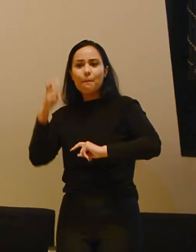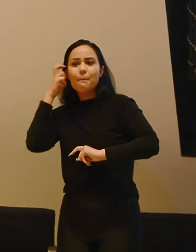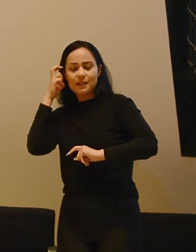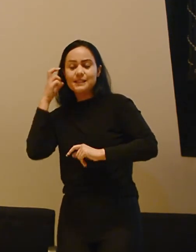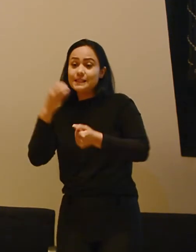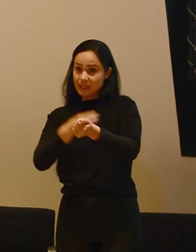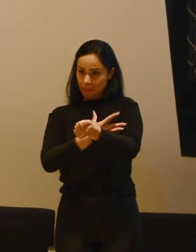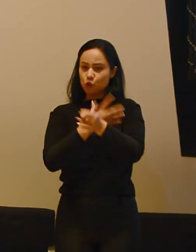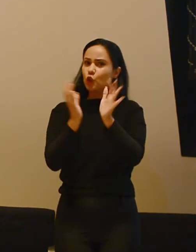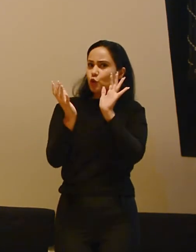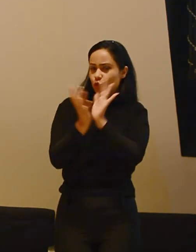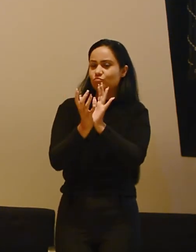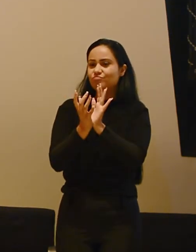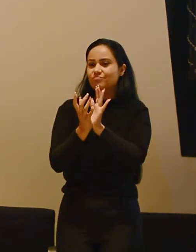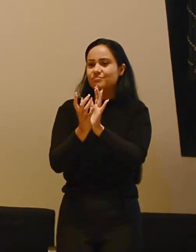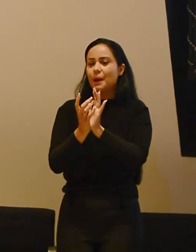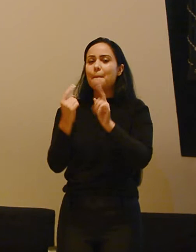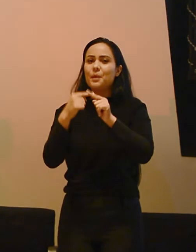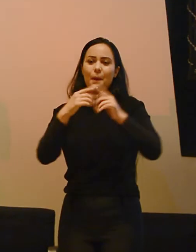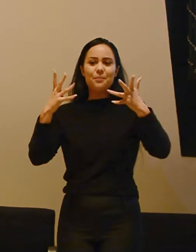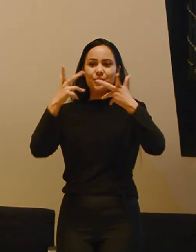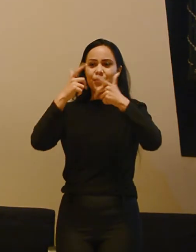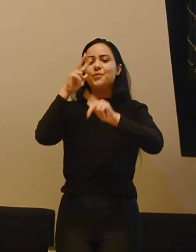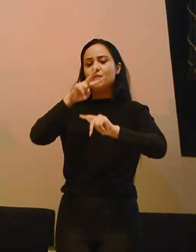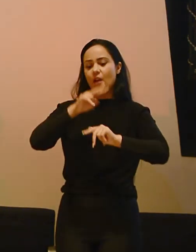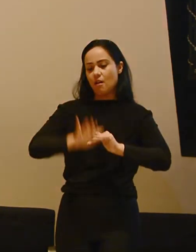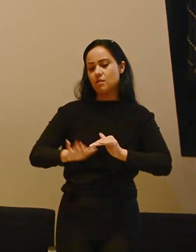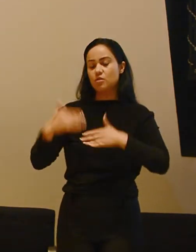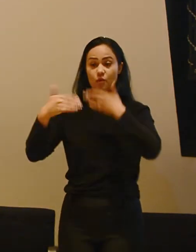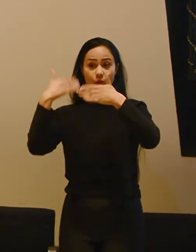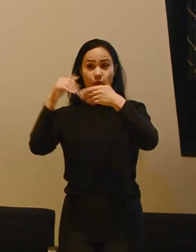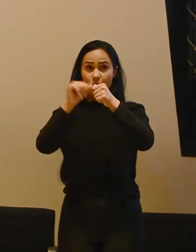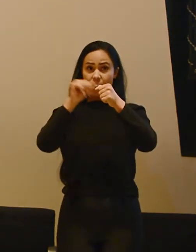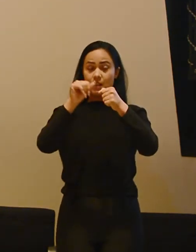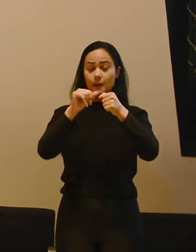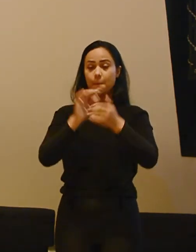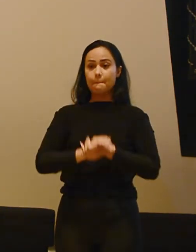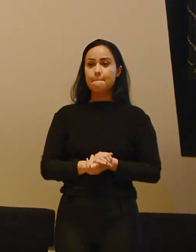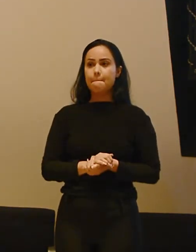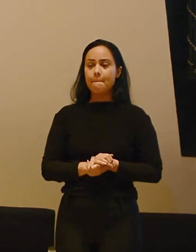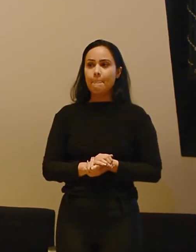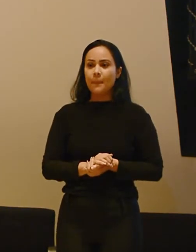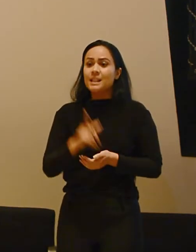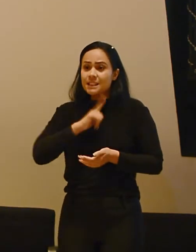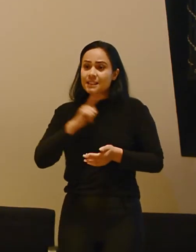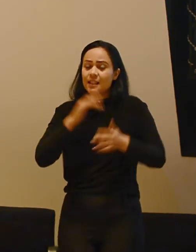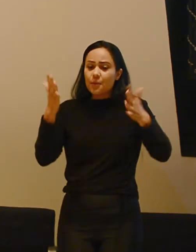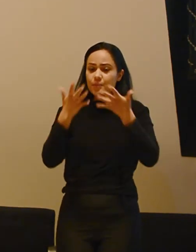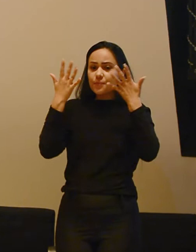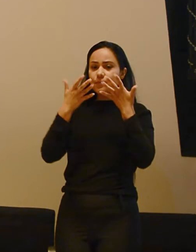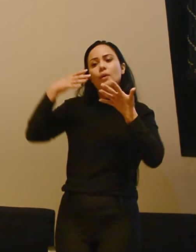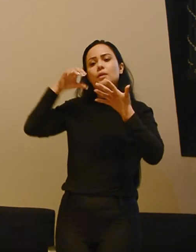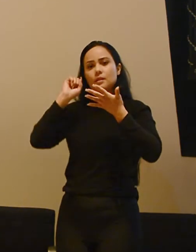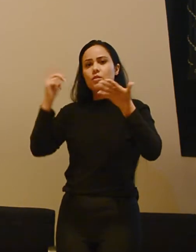a gente se emociona junto, porque é muito lindo ver essas crianças se desenvolvendo, fazendo a... tendo a alegria de